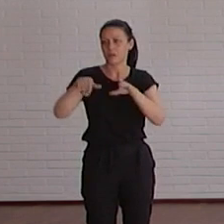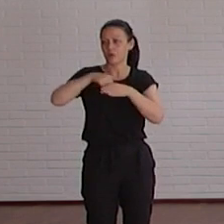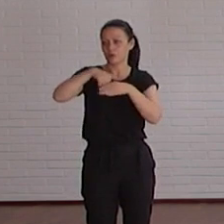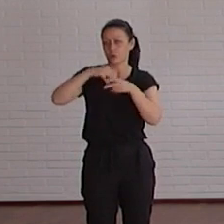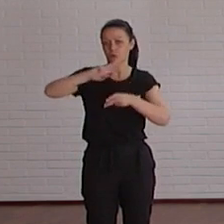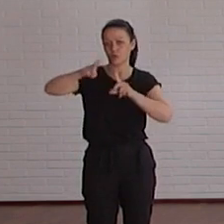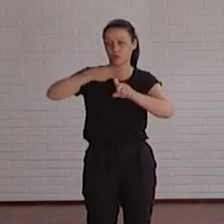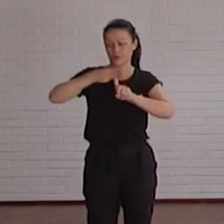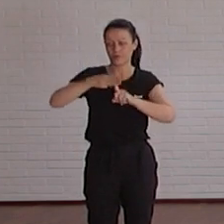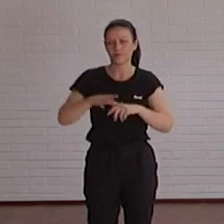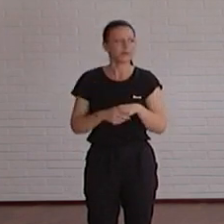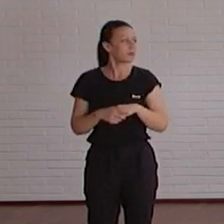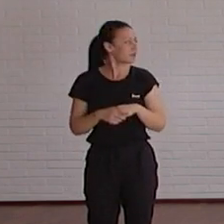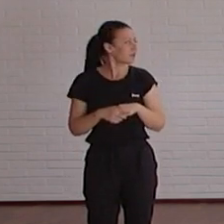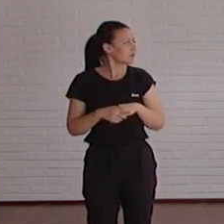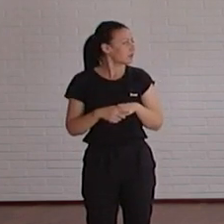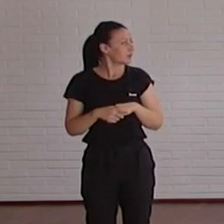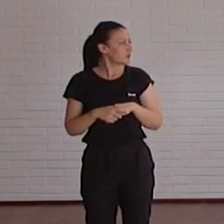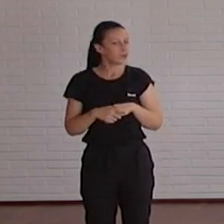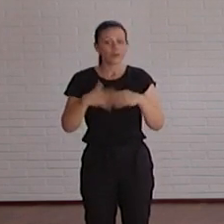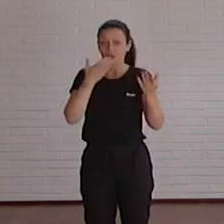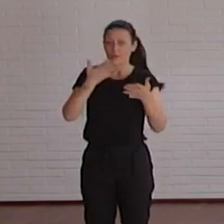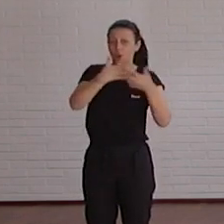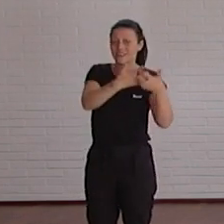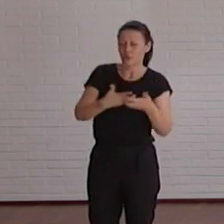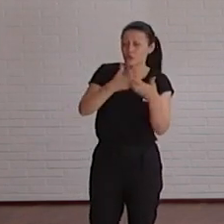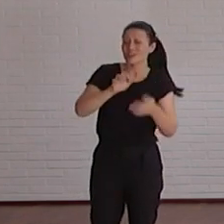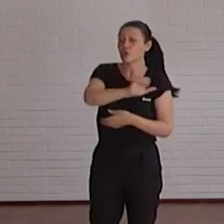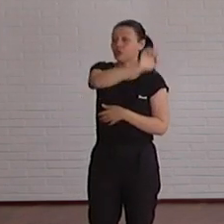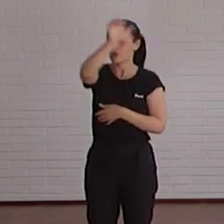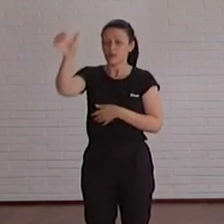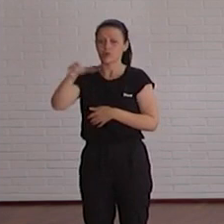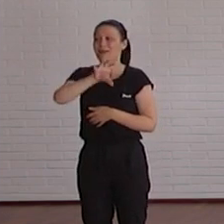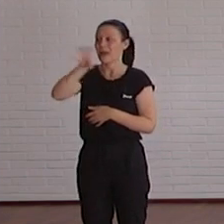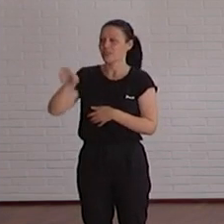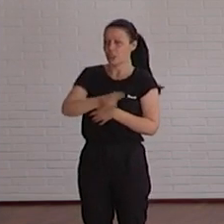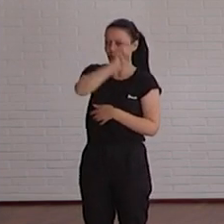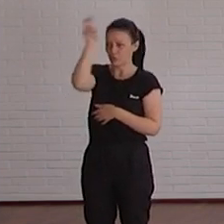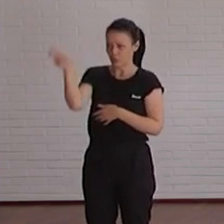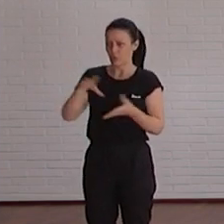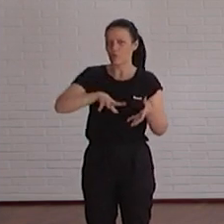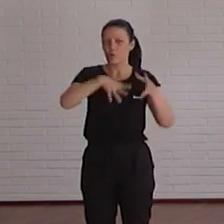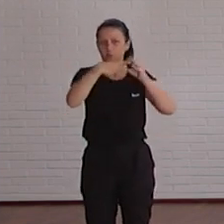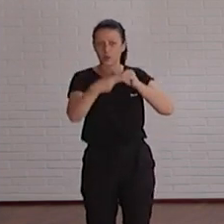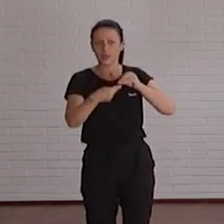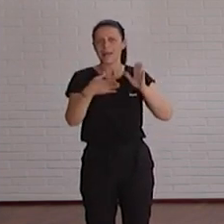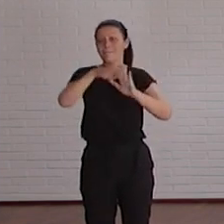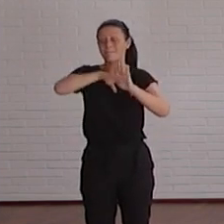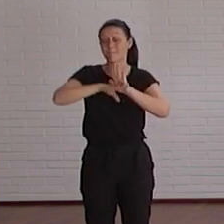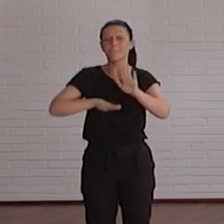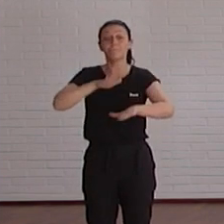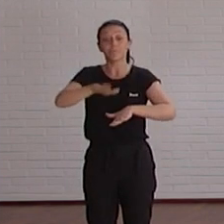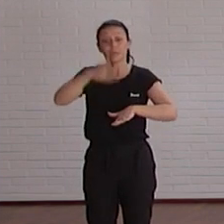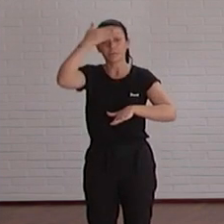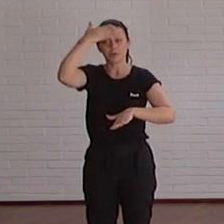Es una internacional que se tiene que cumplir en Estados Unidos, Europa y en todos los países. Es el equivalente. Hay una serie de pautas y de